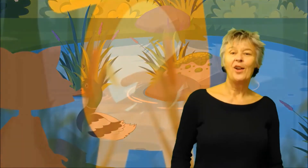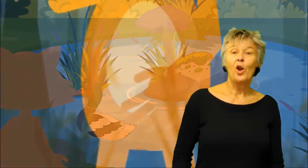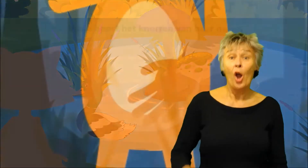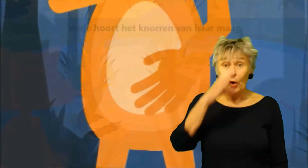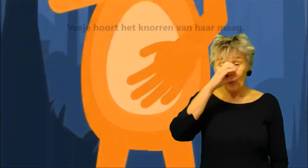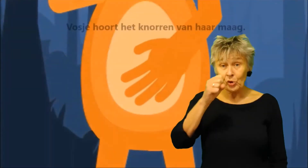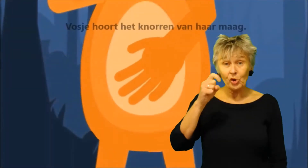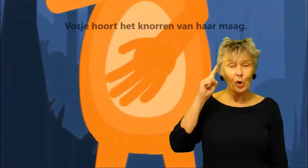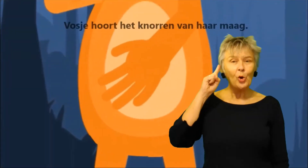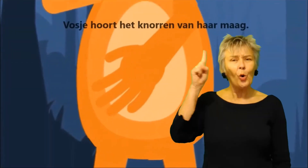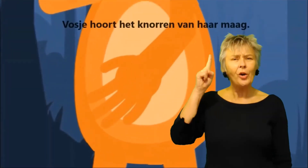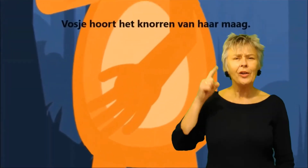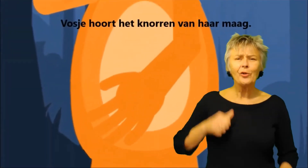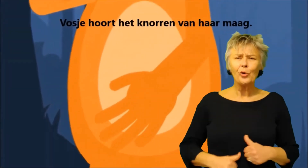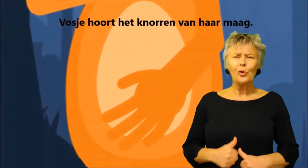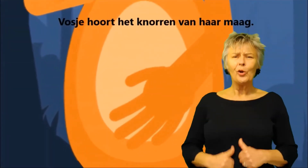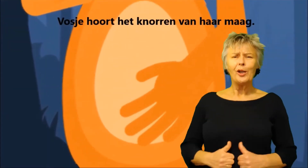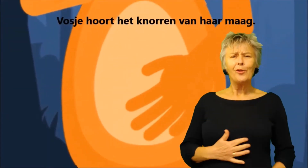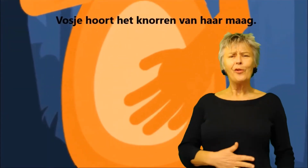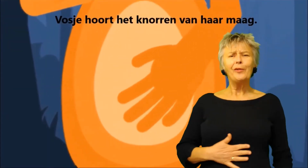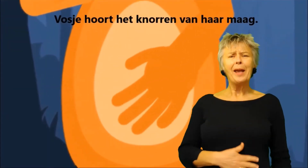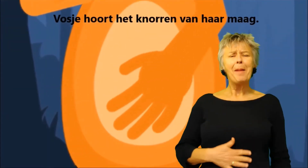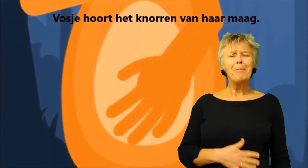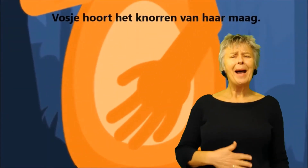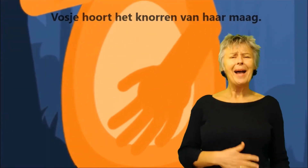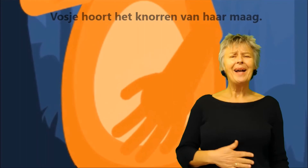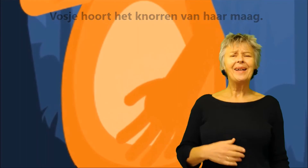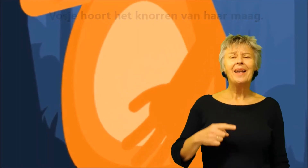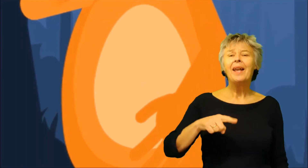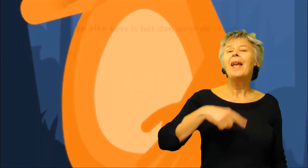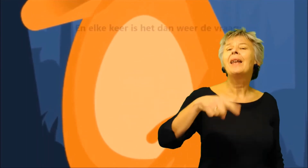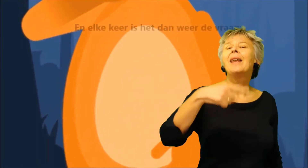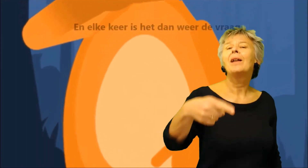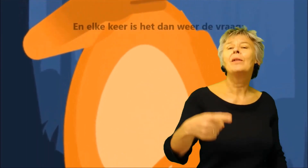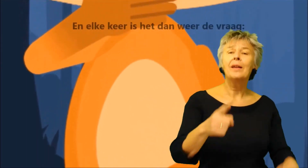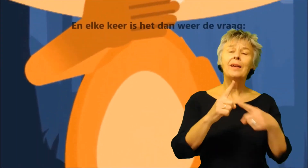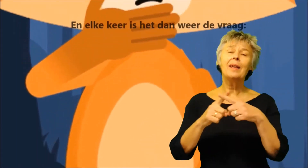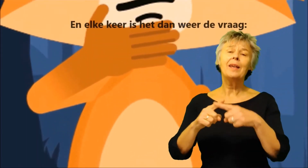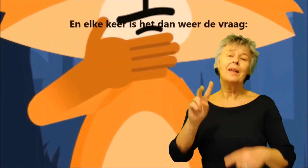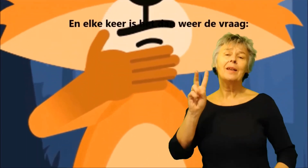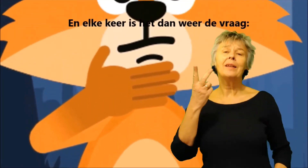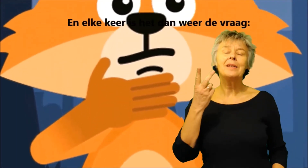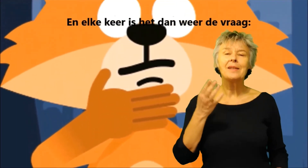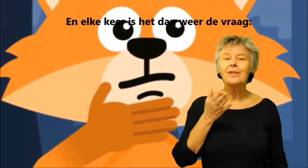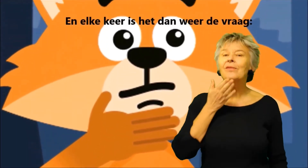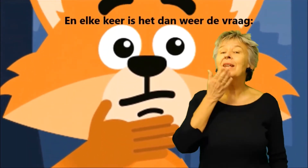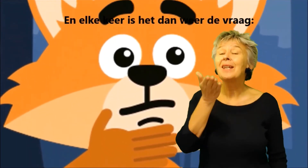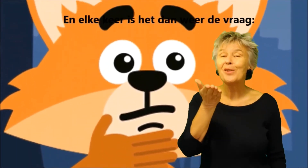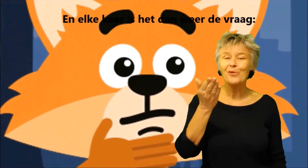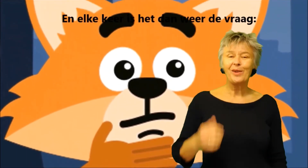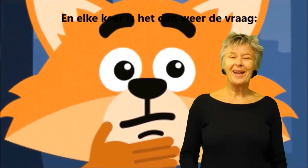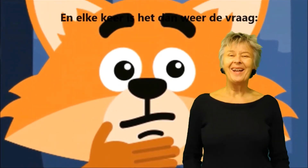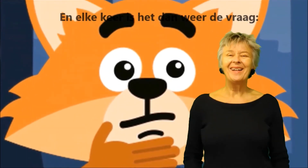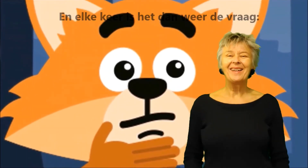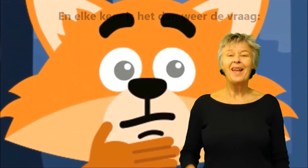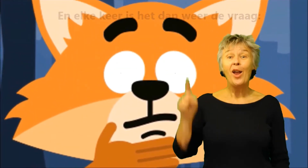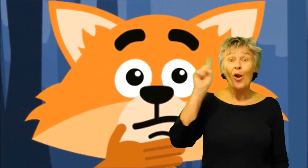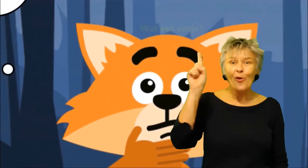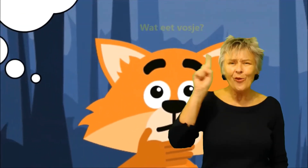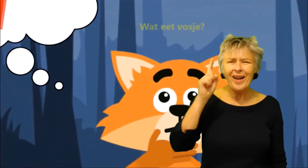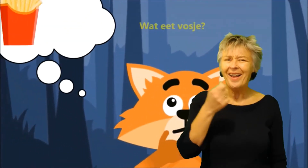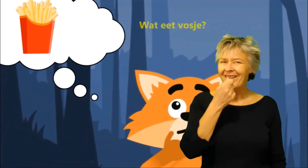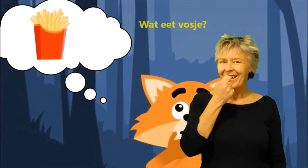Het Vosje hoort te knoven van haar maan En elke keer dan is het weer de vraag